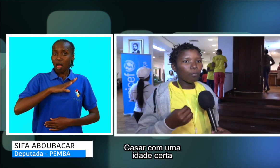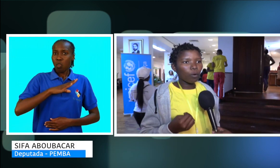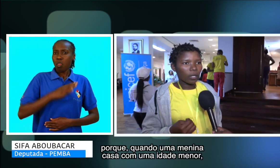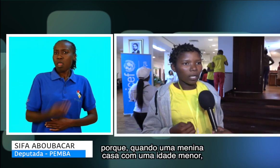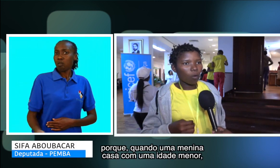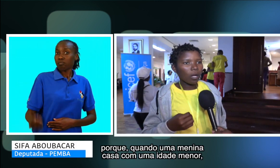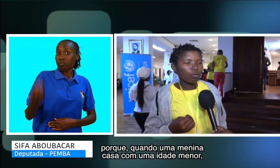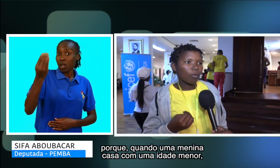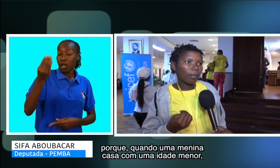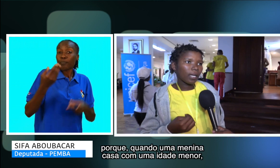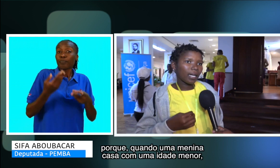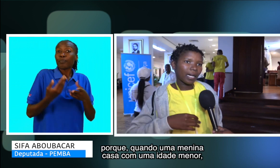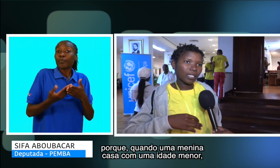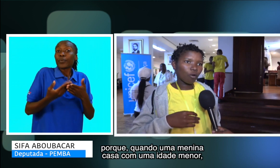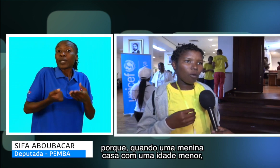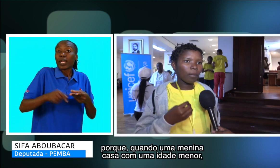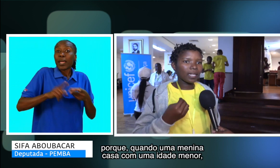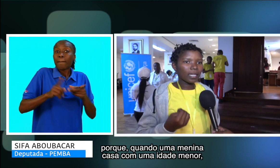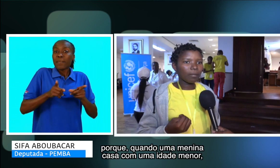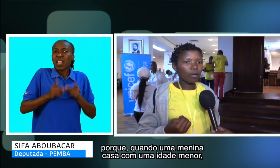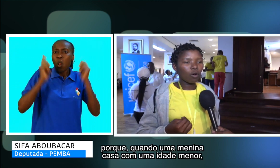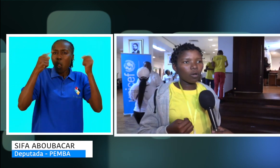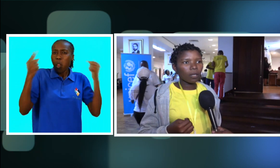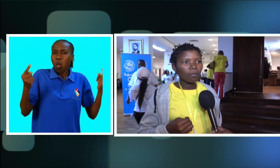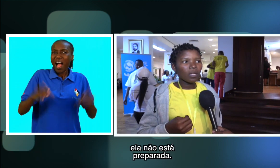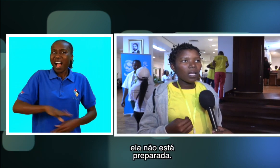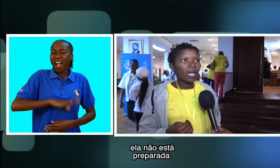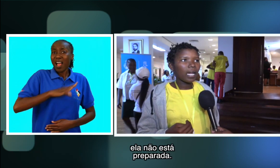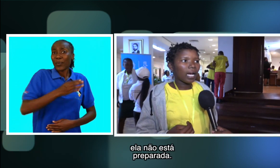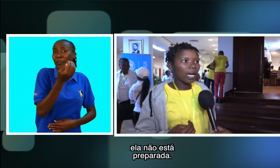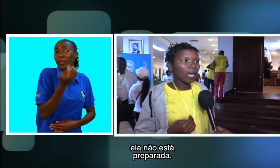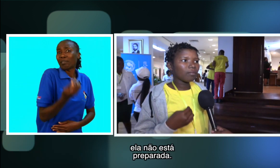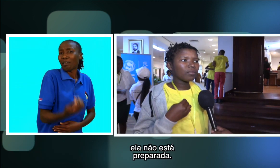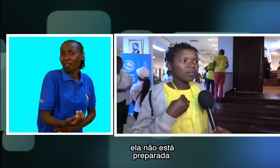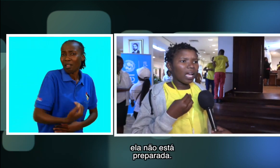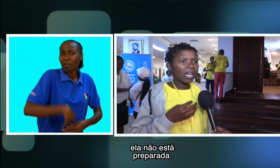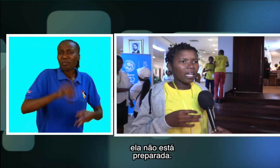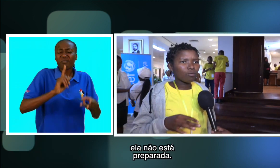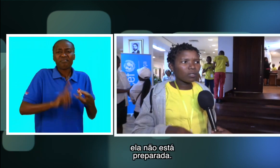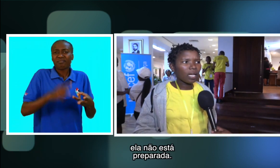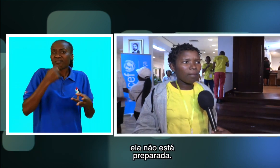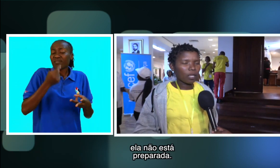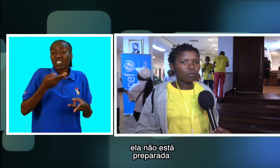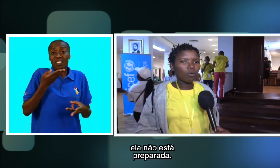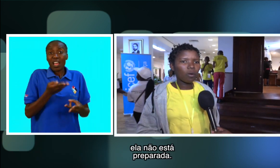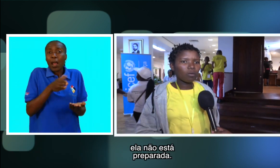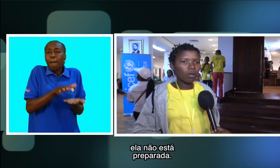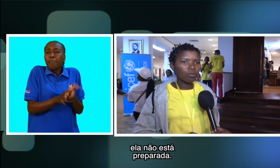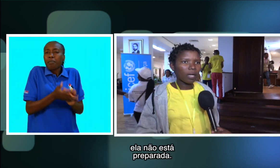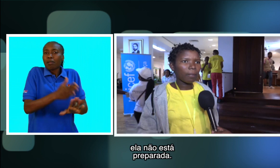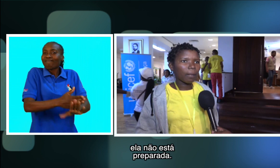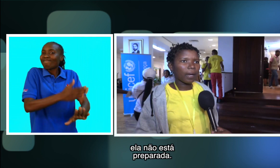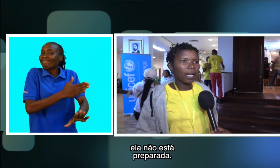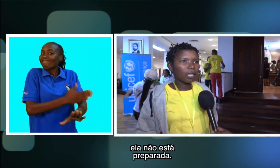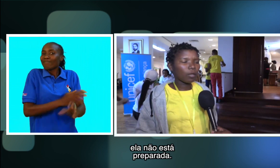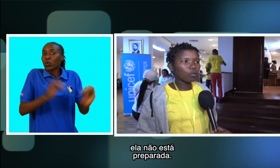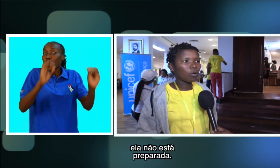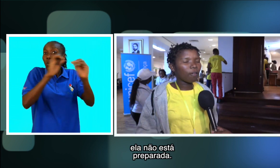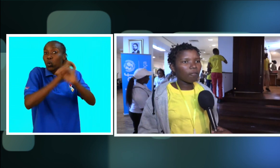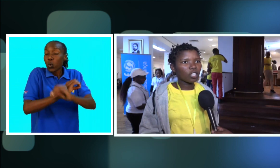Porque quando uma menina casa com uma idade menor, ela não está preparada mesmo. Em vez